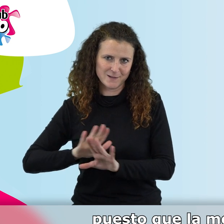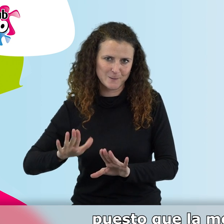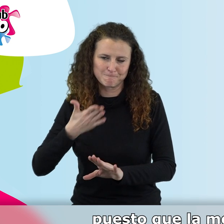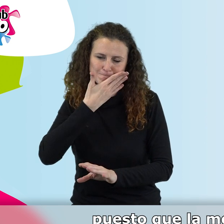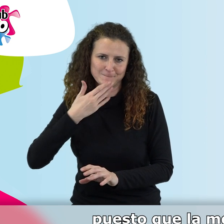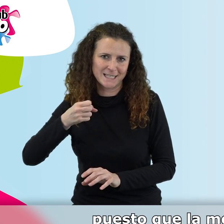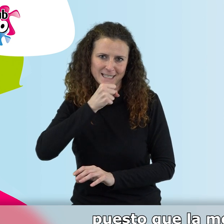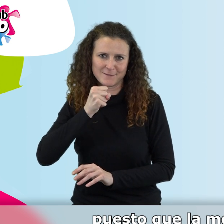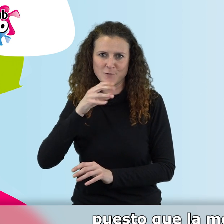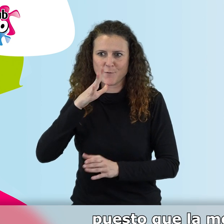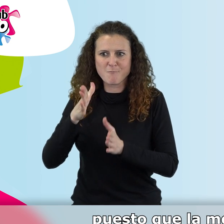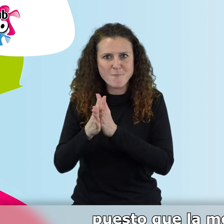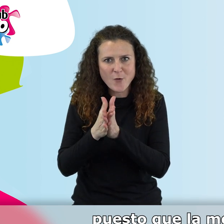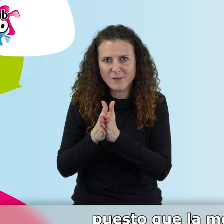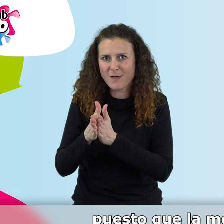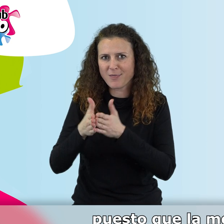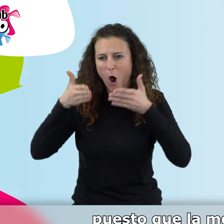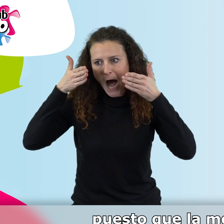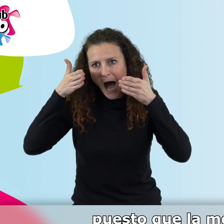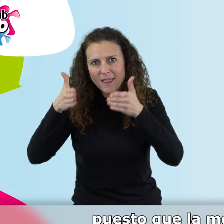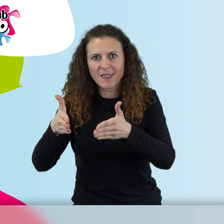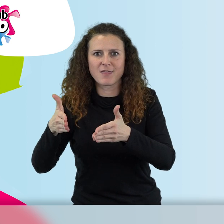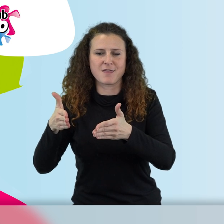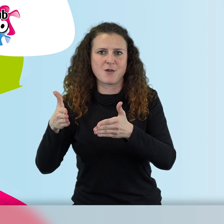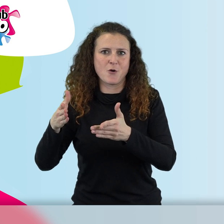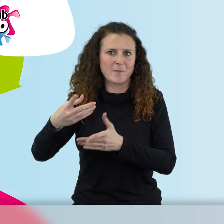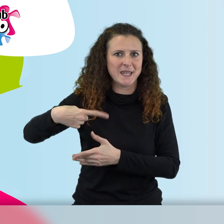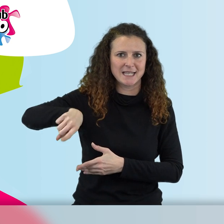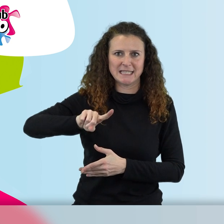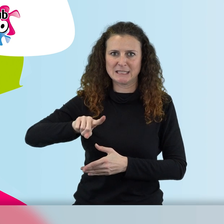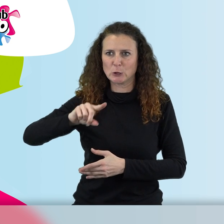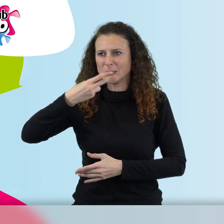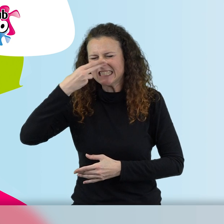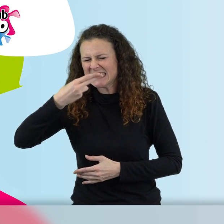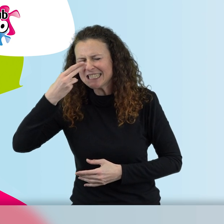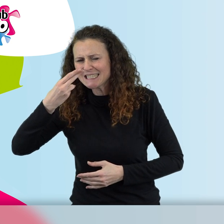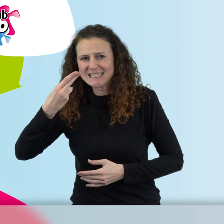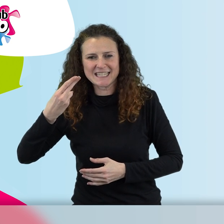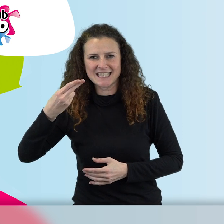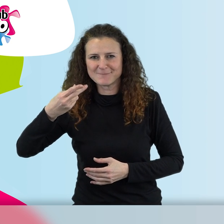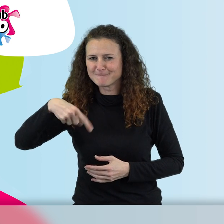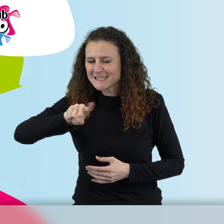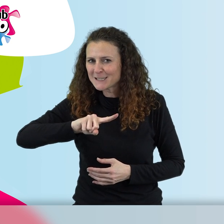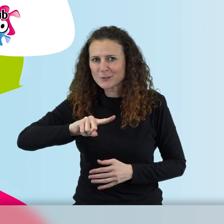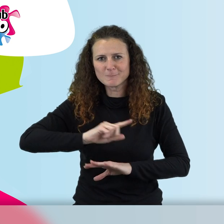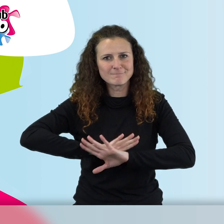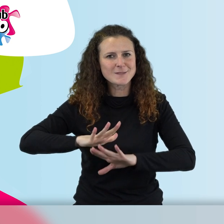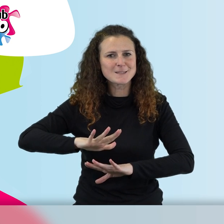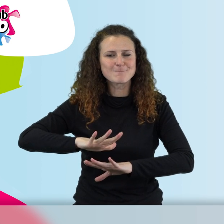motivación, la atención que prestan y el interés que ponen es